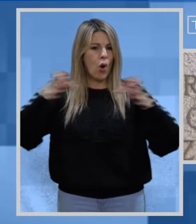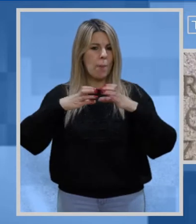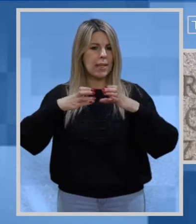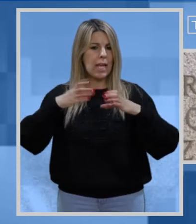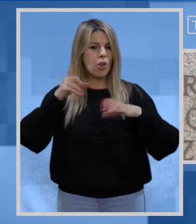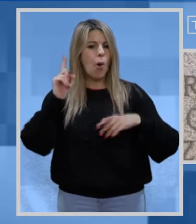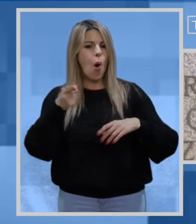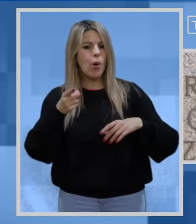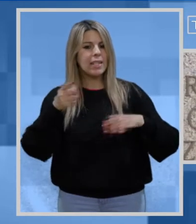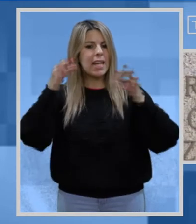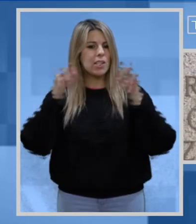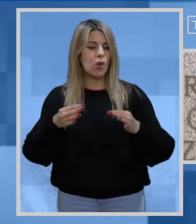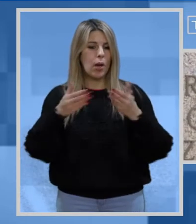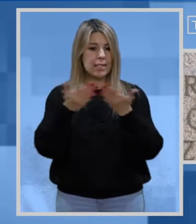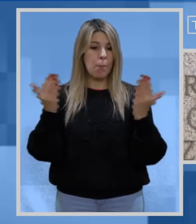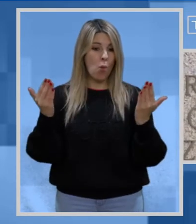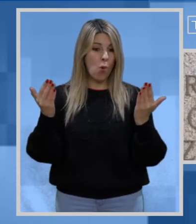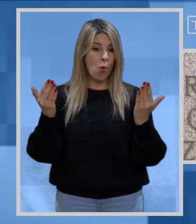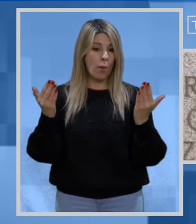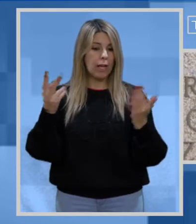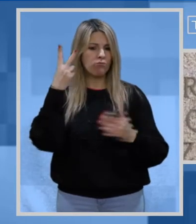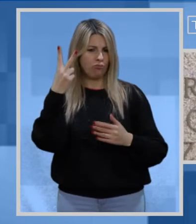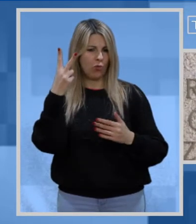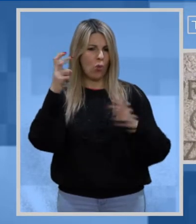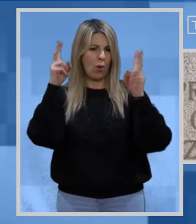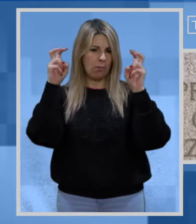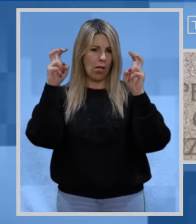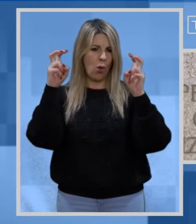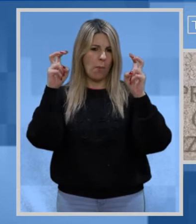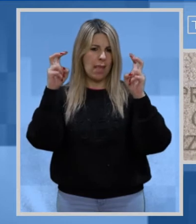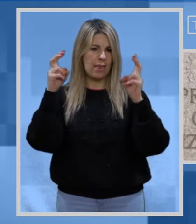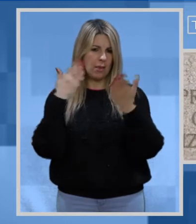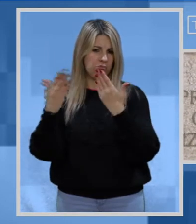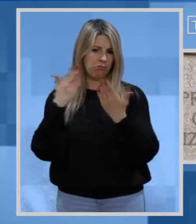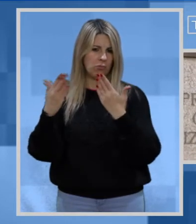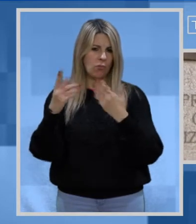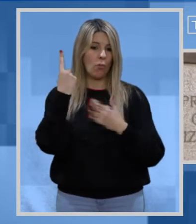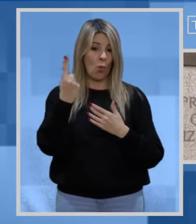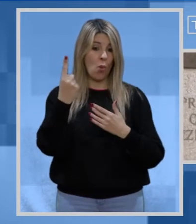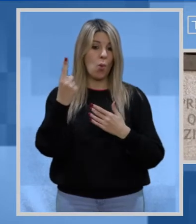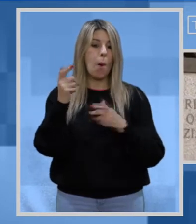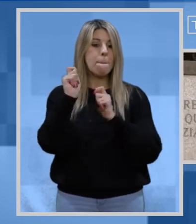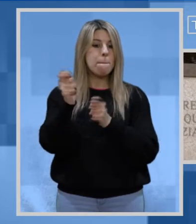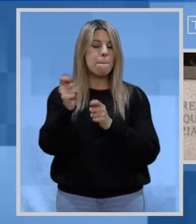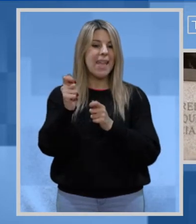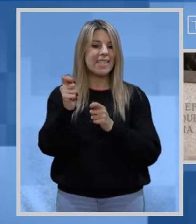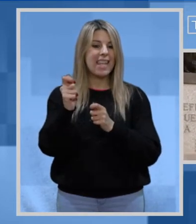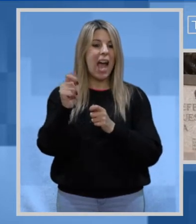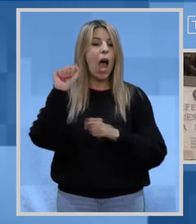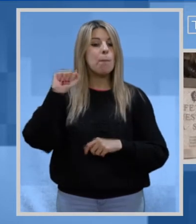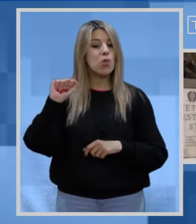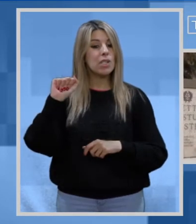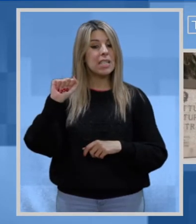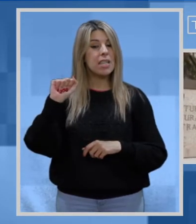una riunione del Comitato per l'Ordine e la Sicurezza Pubblica due le tematiche affrontate la pesca abusiva